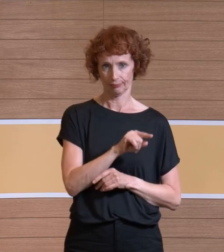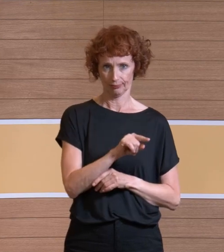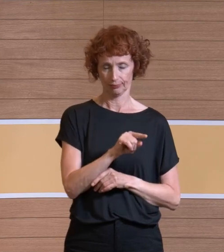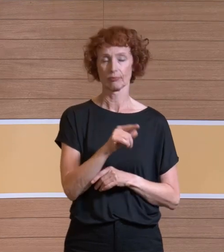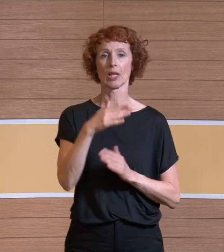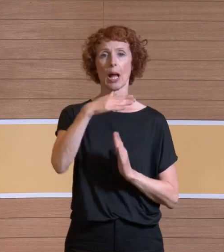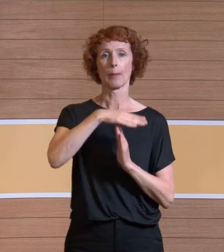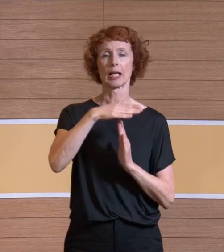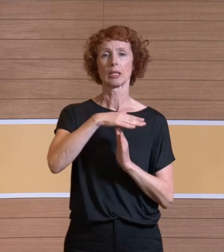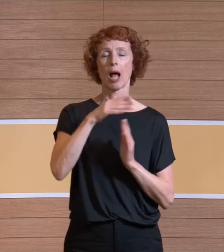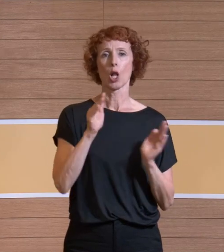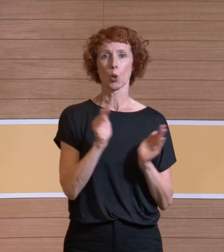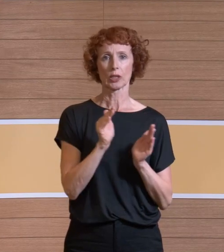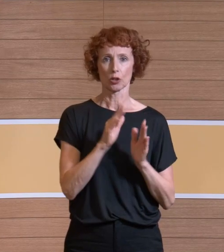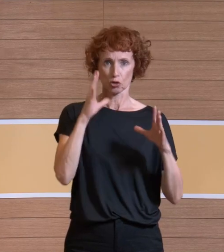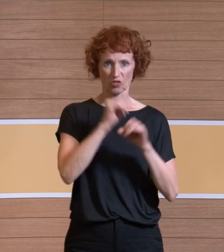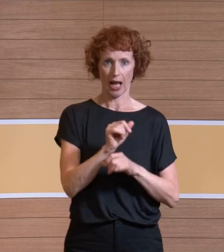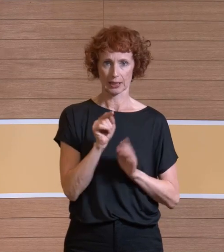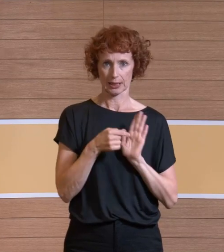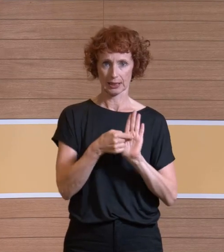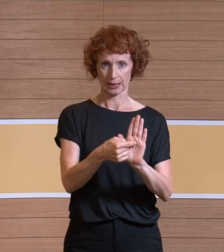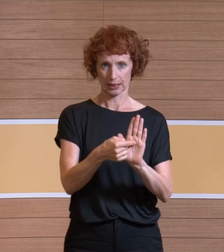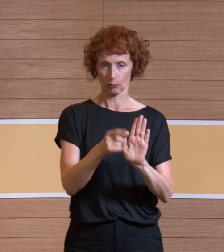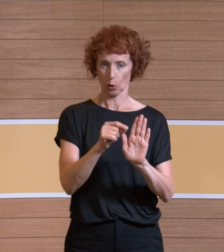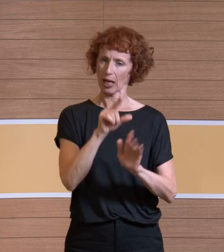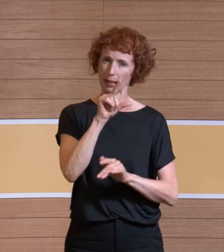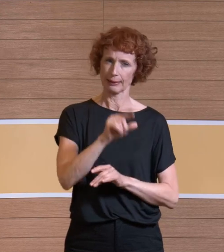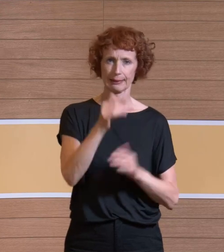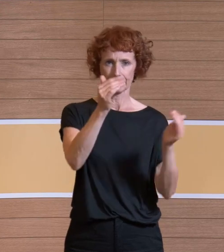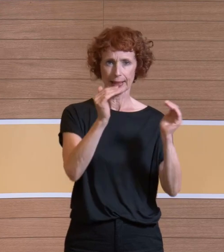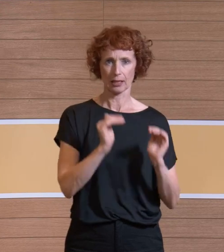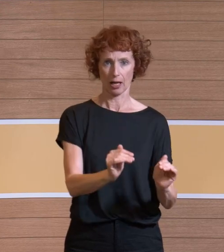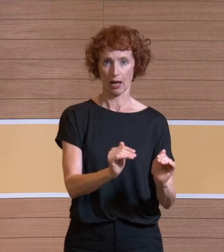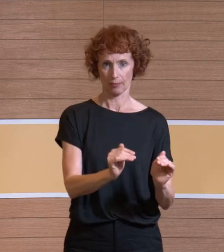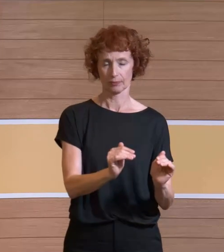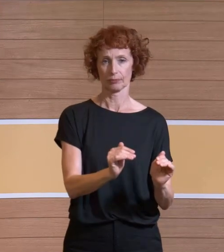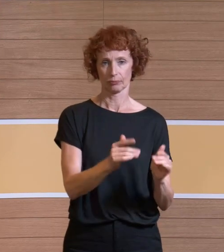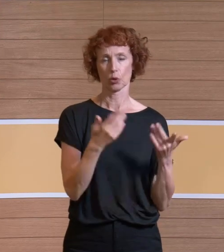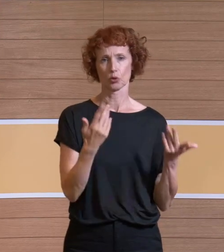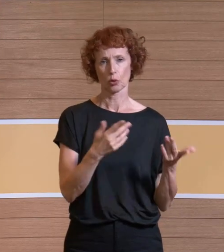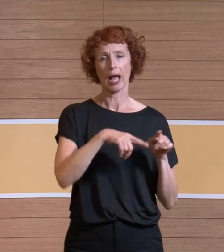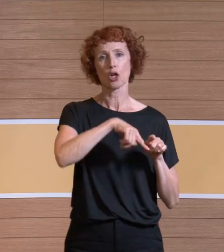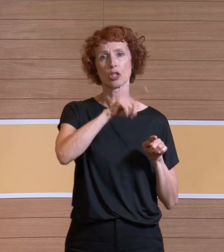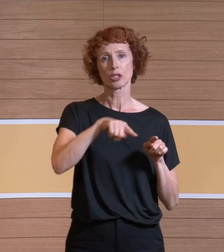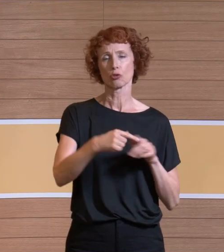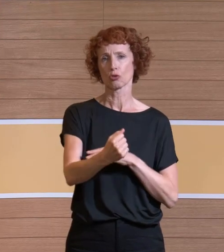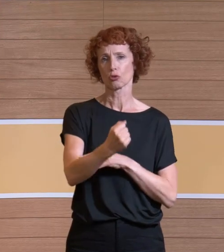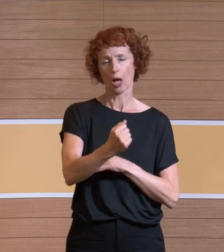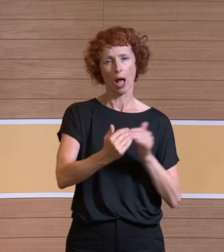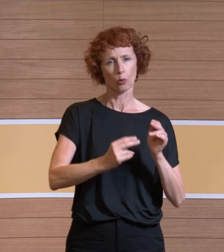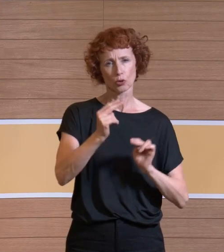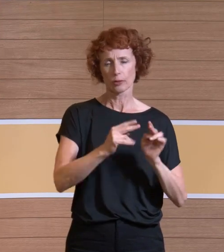Maximalkonzentration hier in schwarz ist niedriger bei THV-Systemen. Das war allerdings statistisch nicht signifikant.